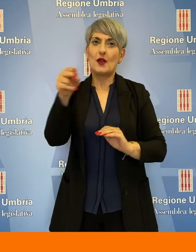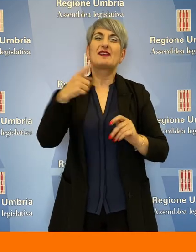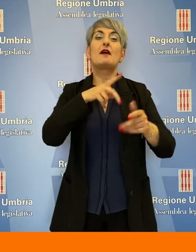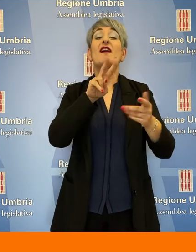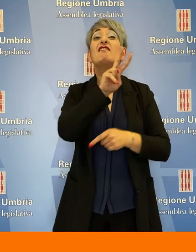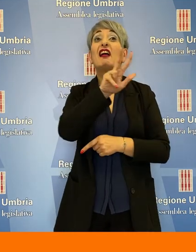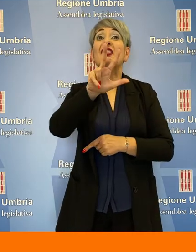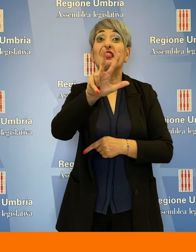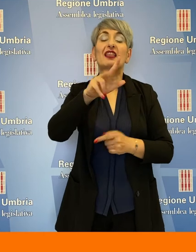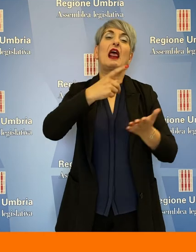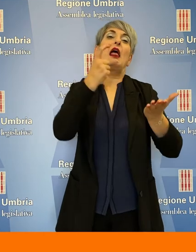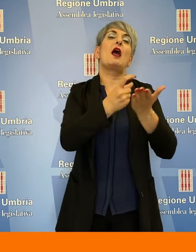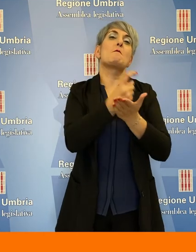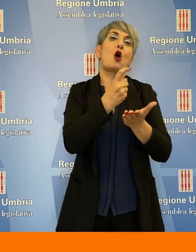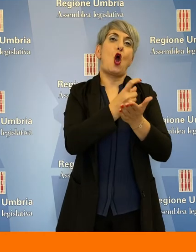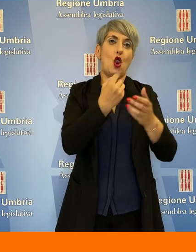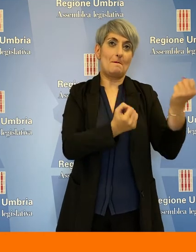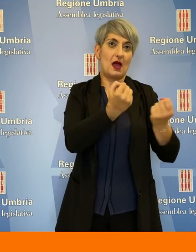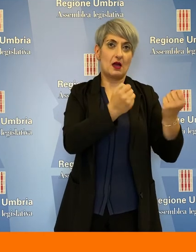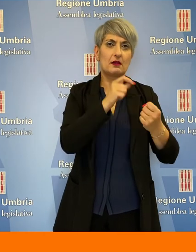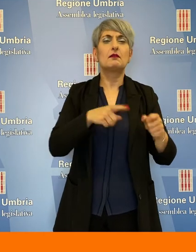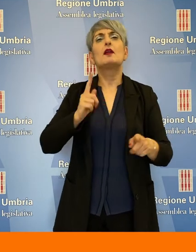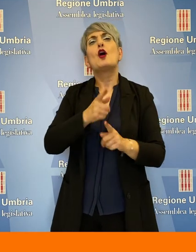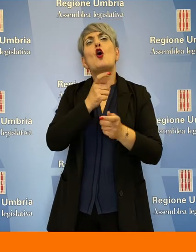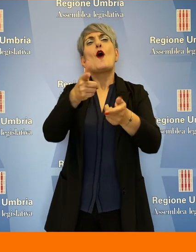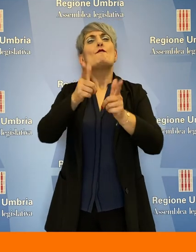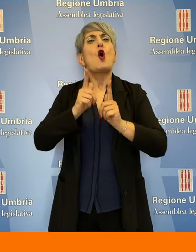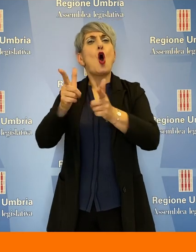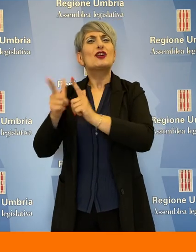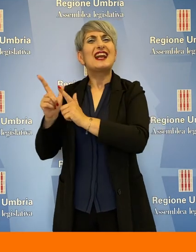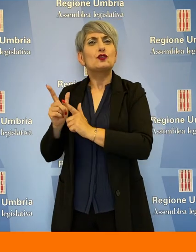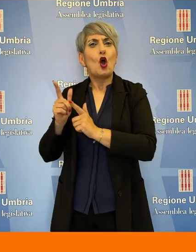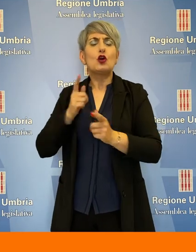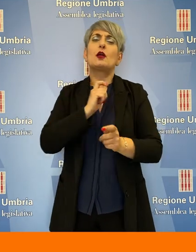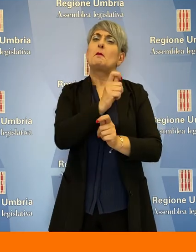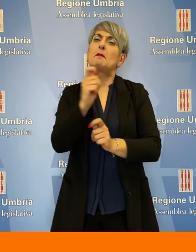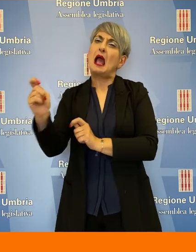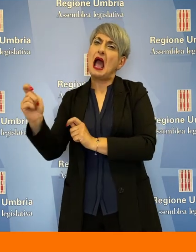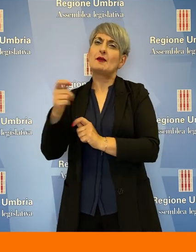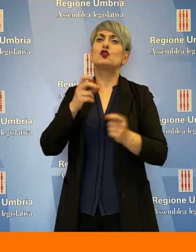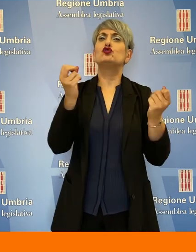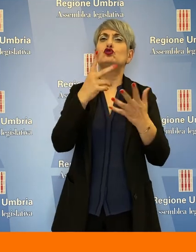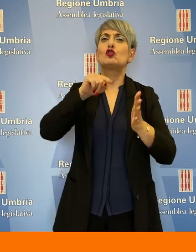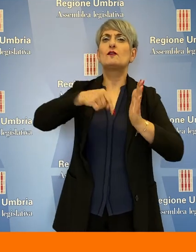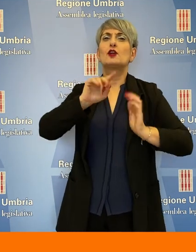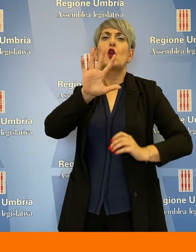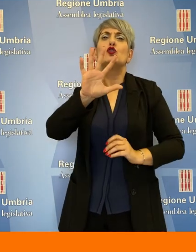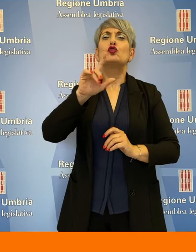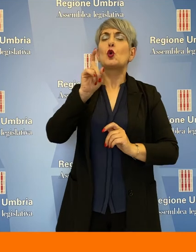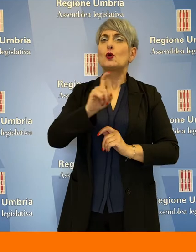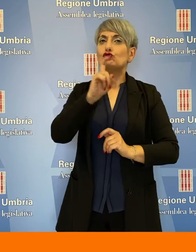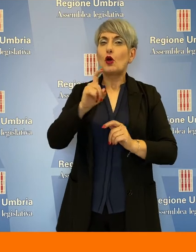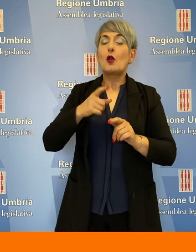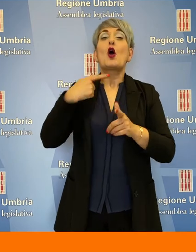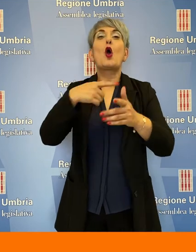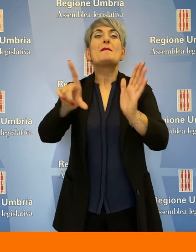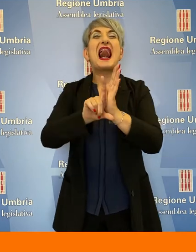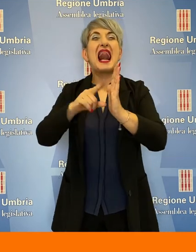della tassa automobilistica. La media dei tempi di pagamento dei fornitori è di 18,5 giorni, in anticipo rispetto ai